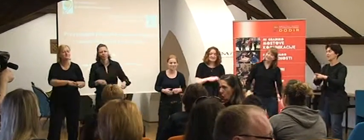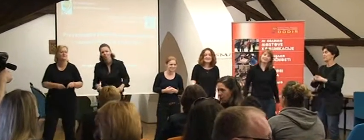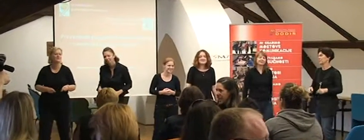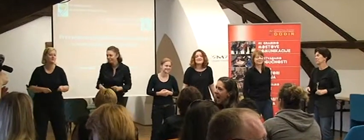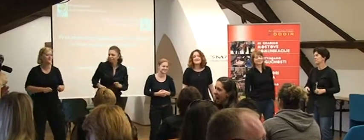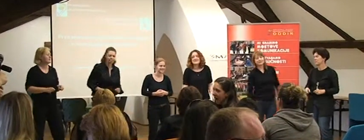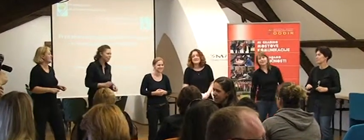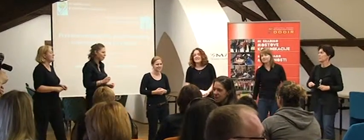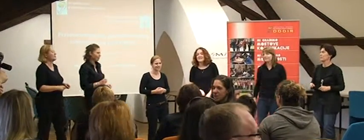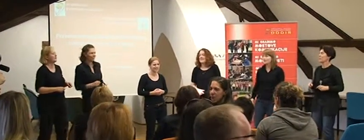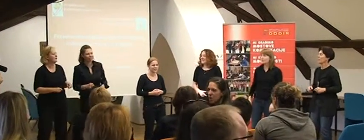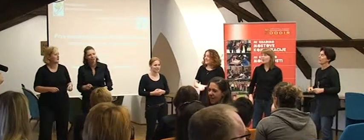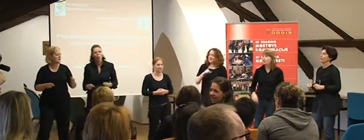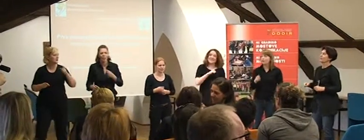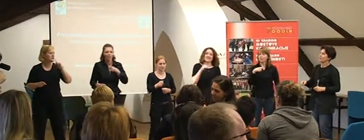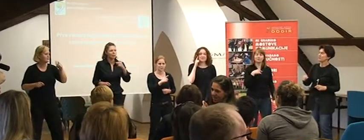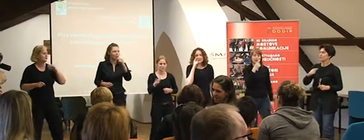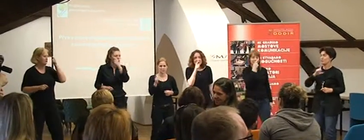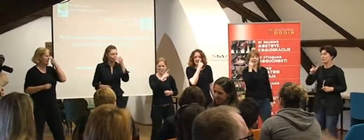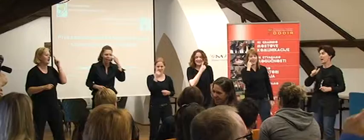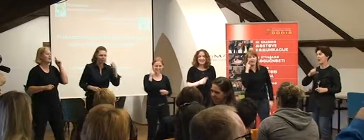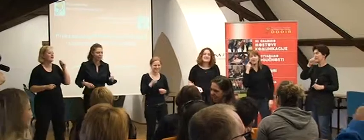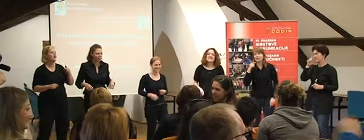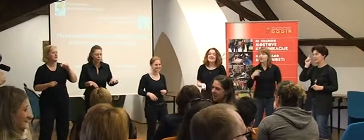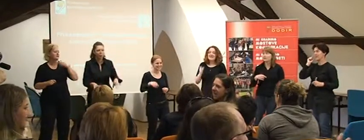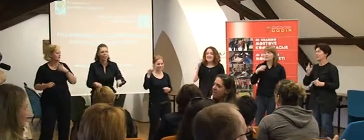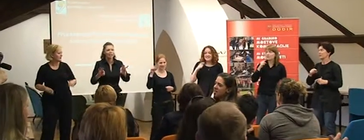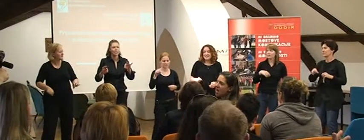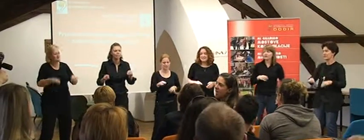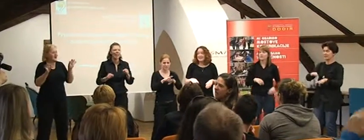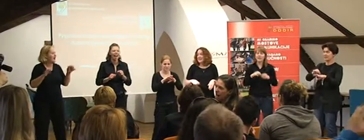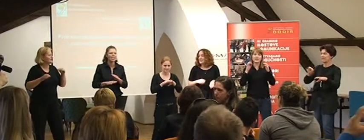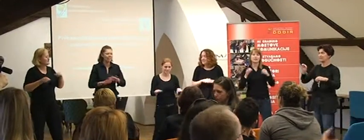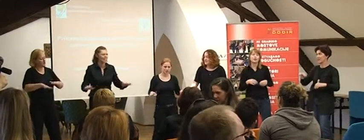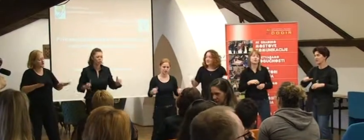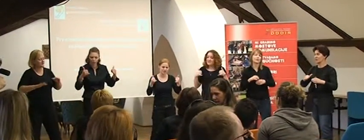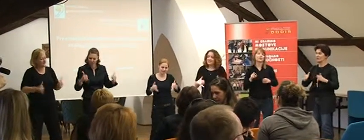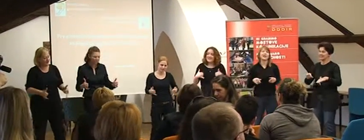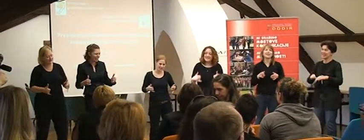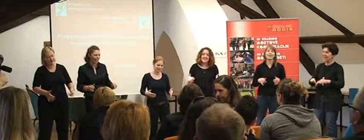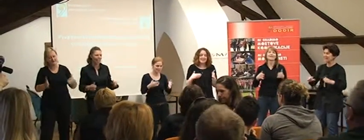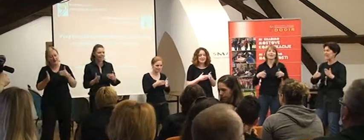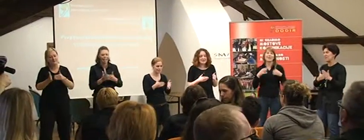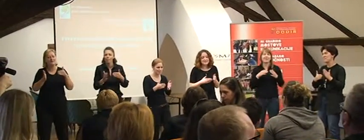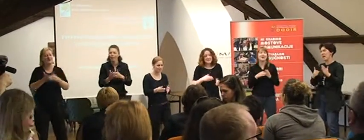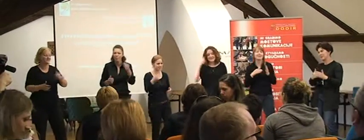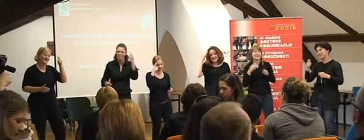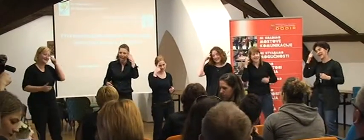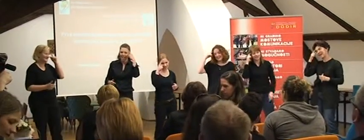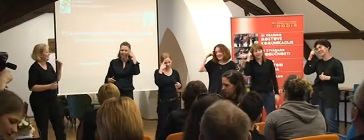U našem noćima Nalazim ja sve što sada Trebam znati